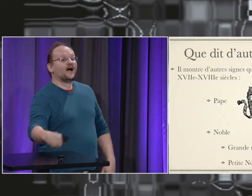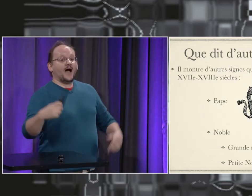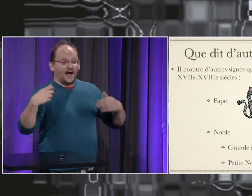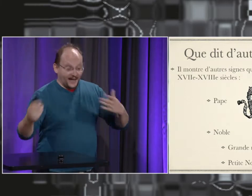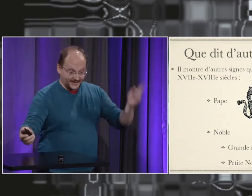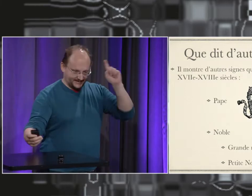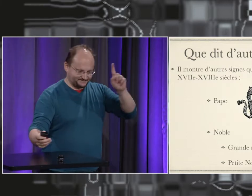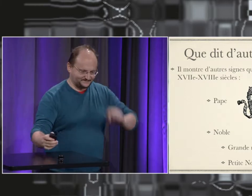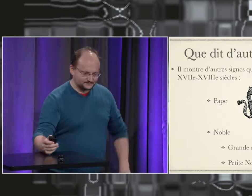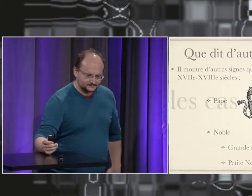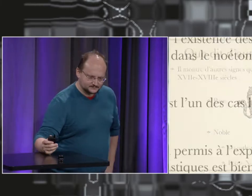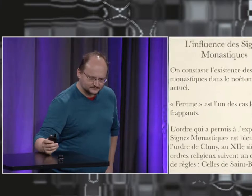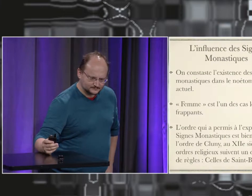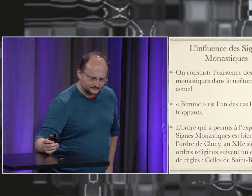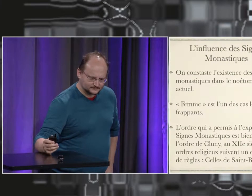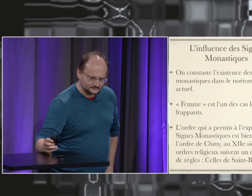voit des traces, symboliques qui réapparaissent.